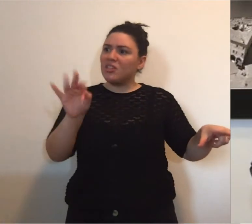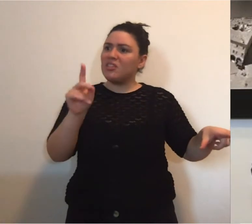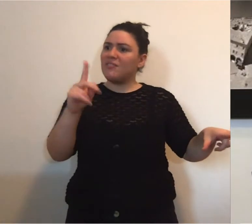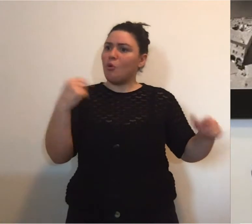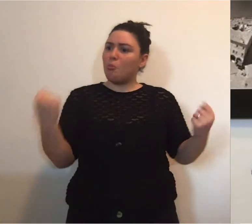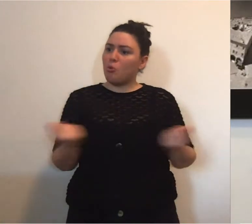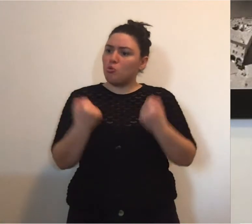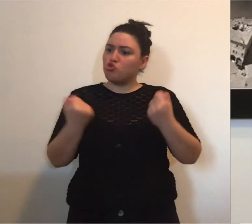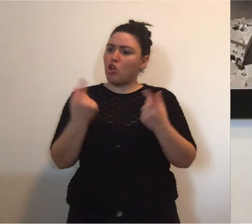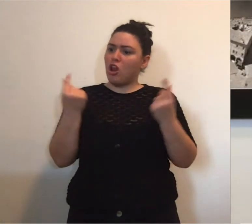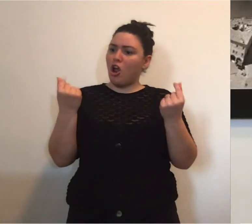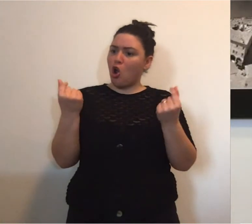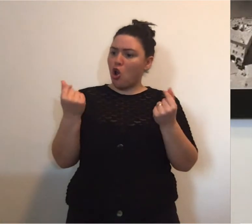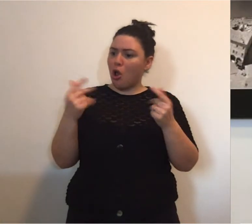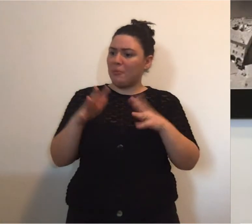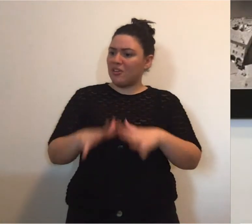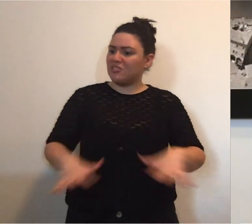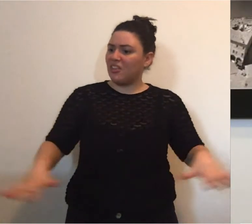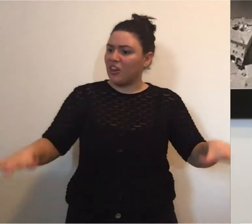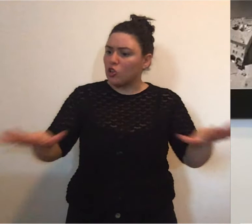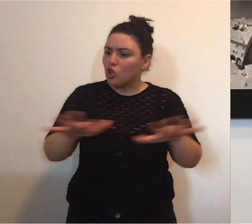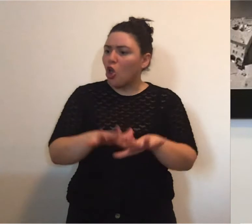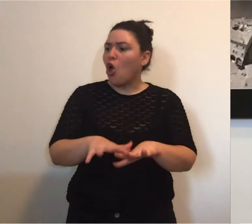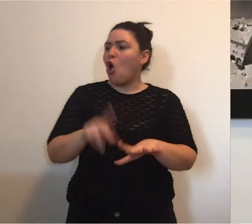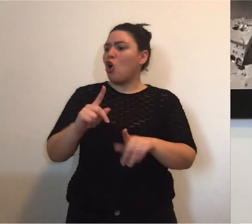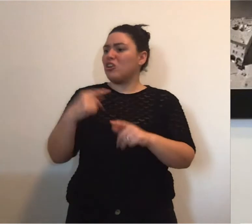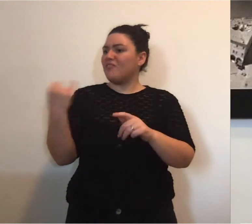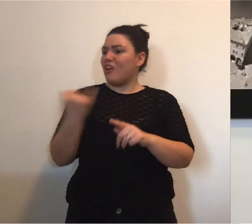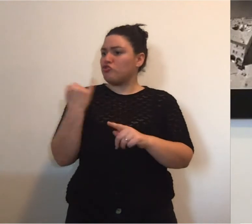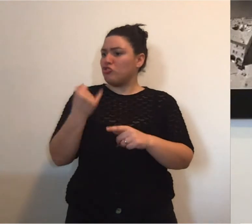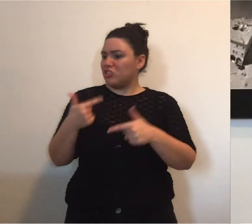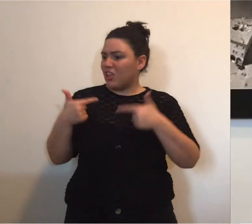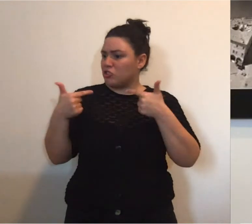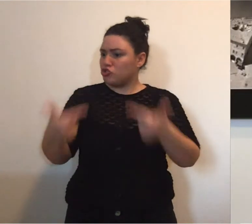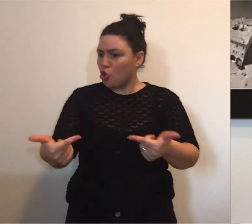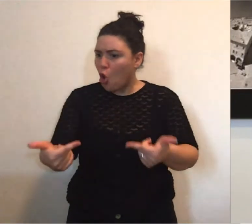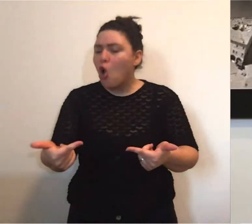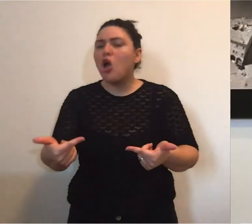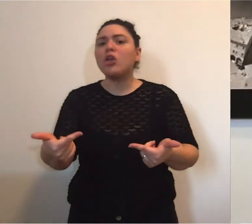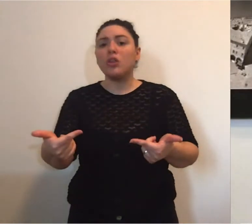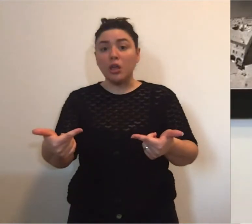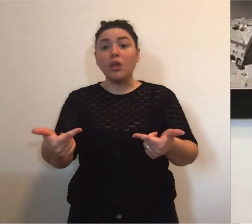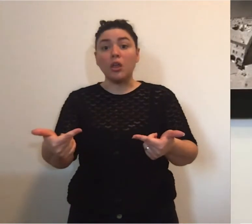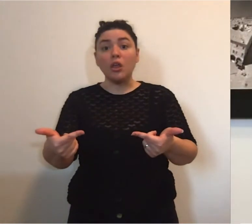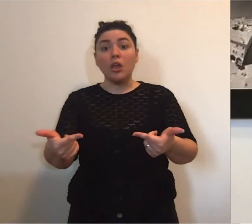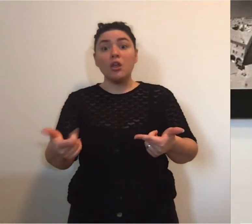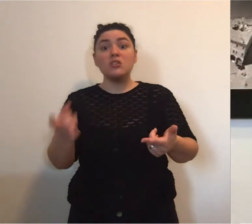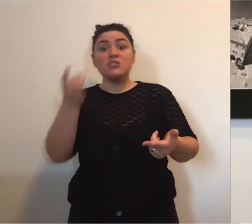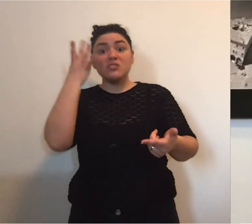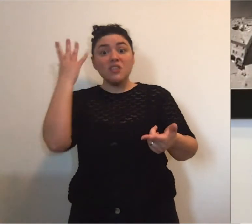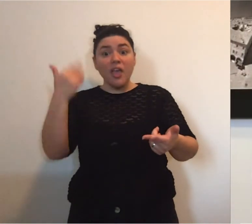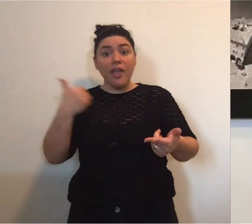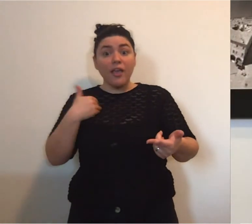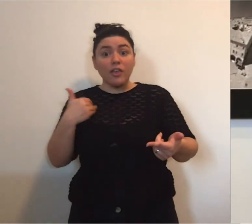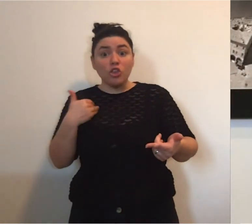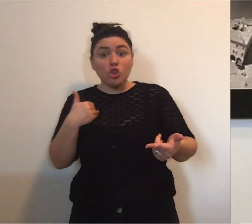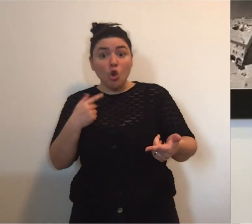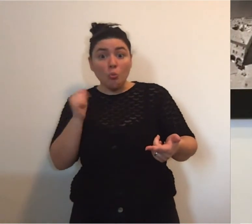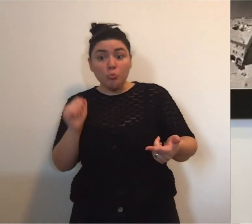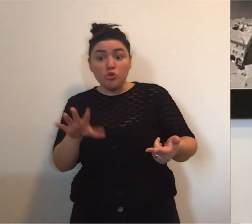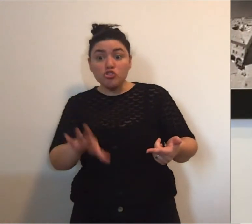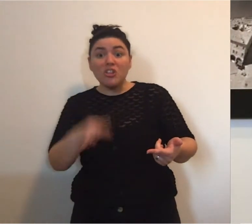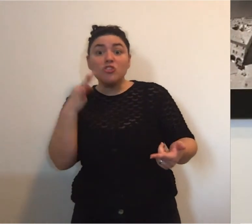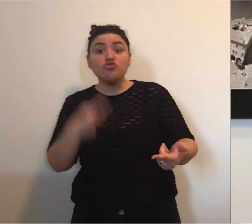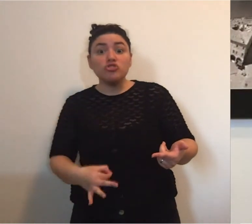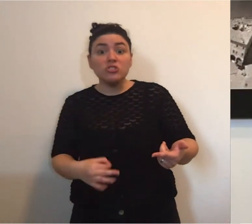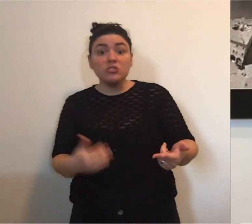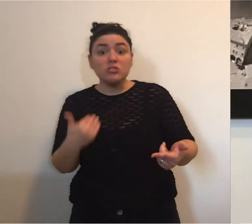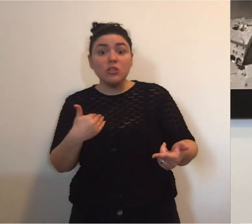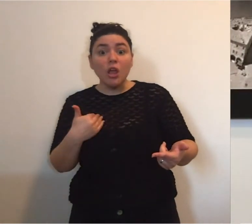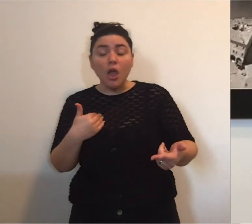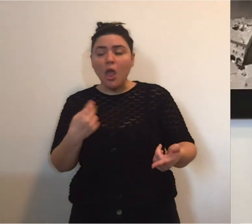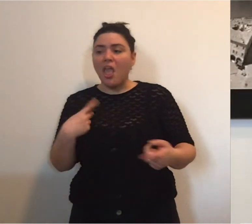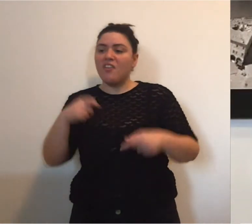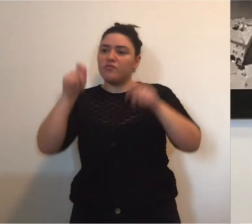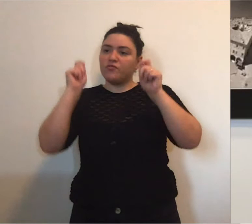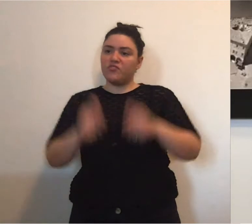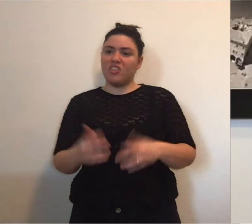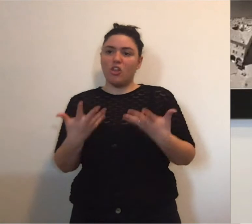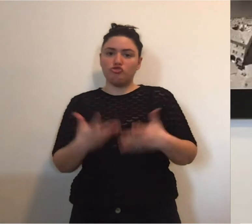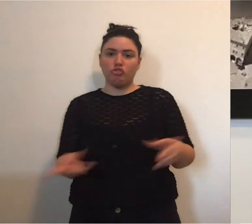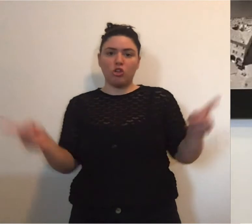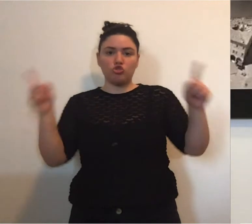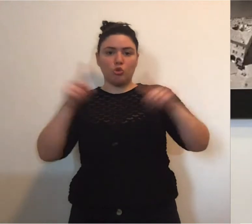che può avere un grandissimo peso sinergico di promozione economica del territorio, di facilitazione,